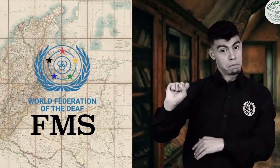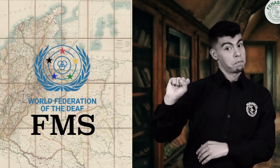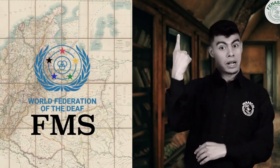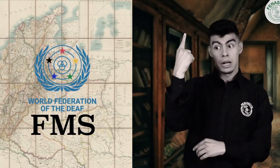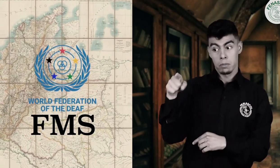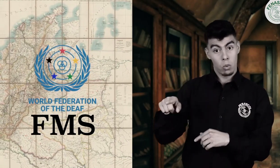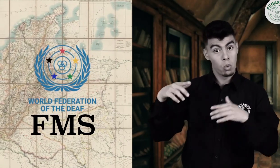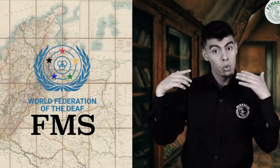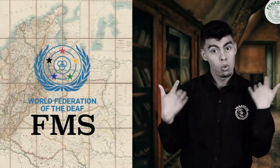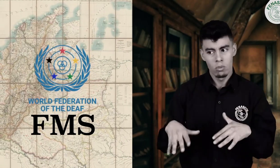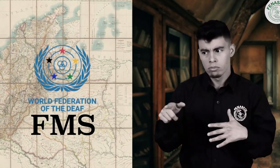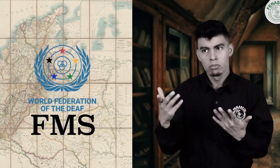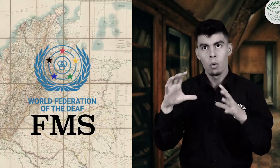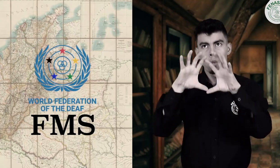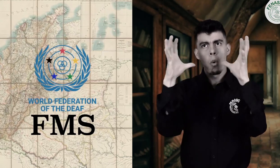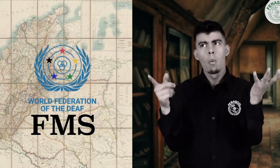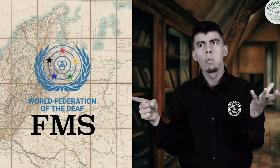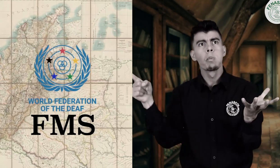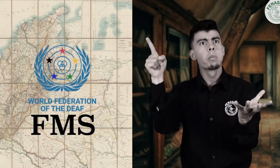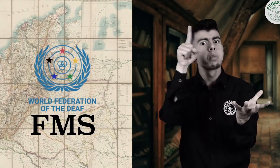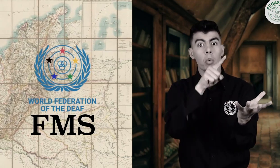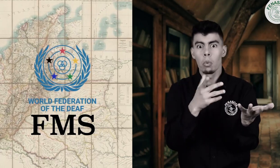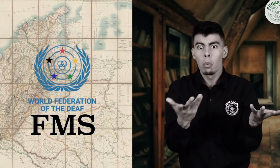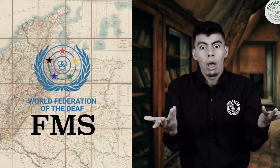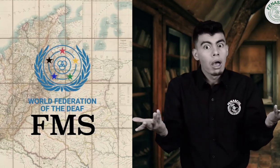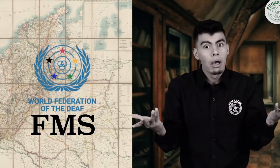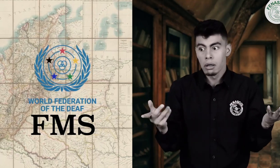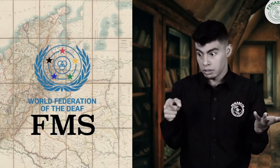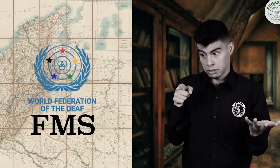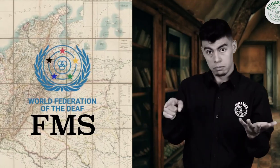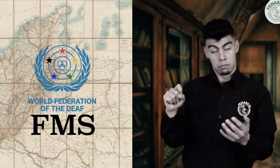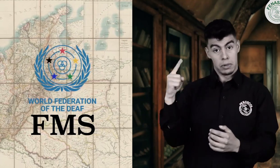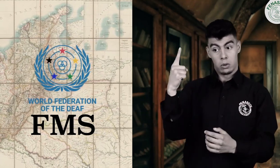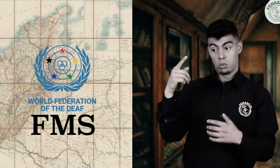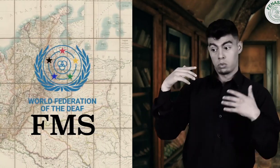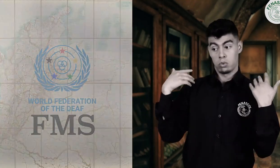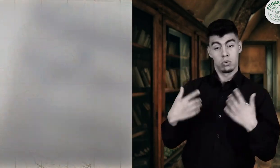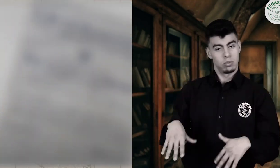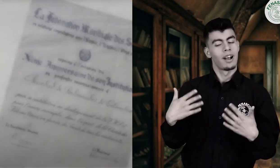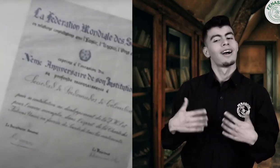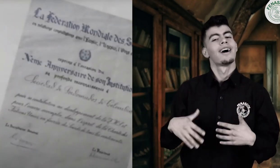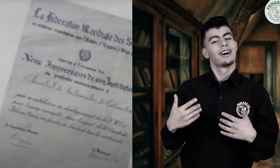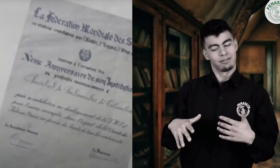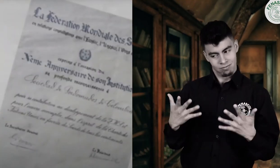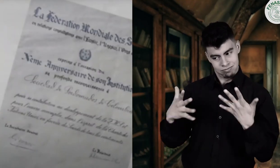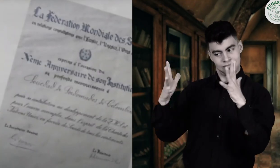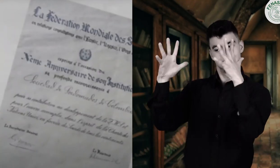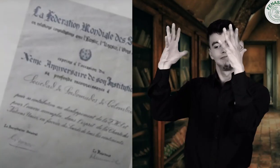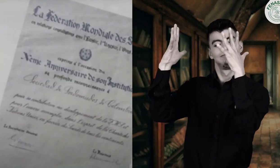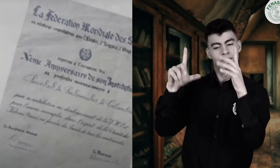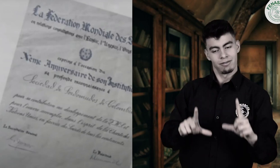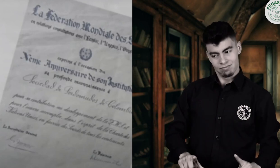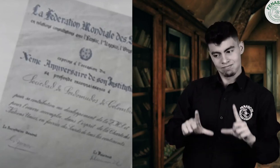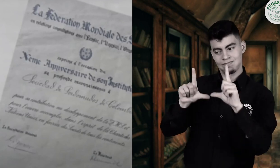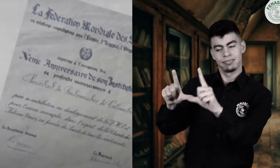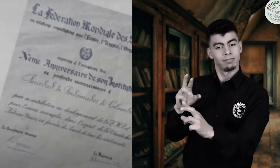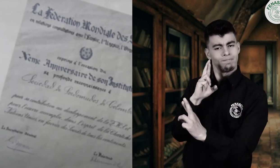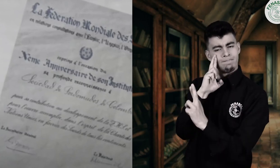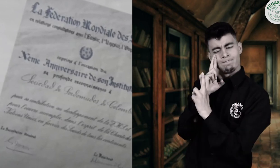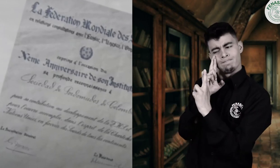reconocimiento por el impacto generado y al ver que era la primera vez que en el mundo la comunidad sorda se manifestaba de esa manera,